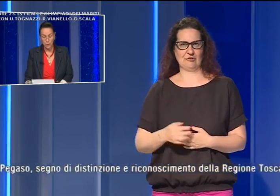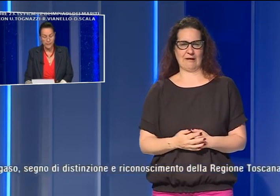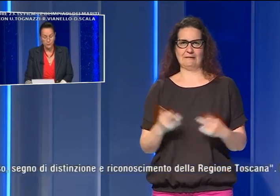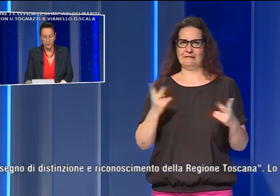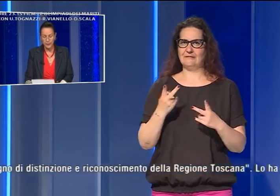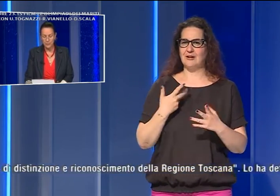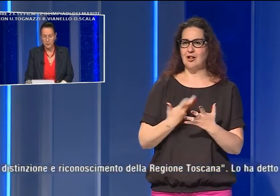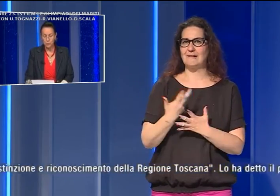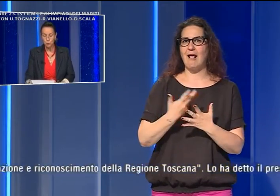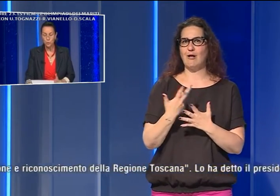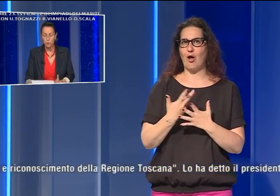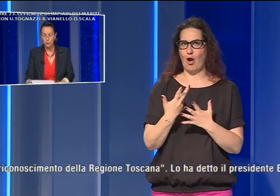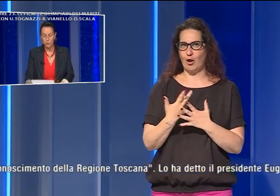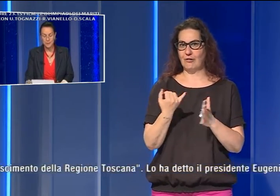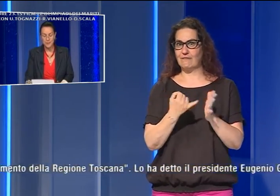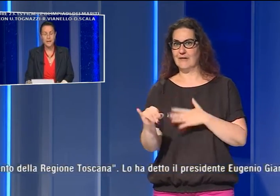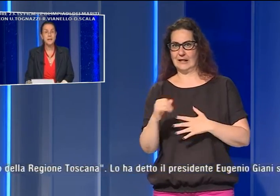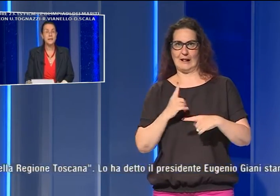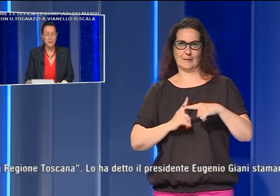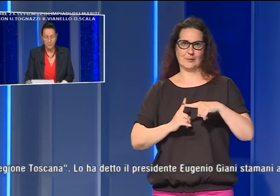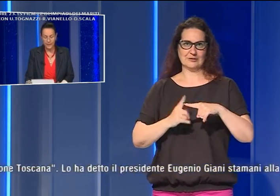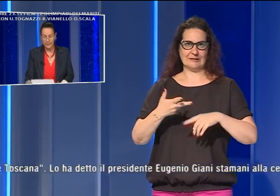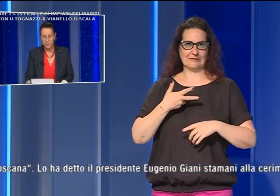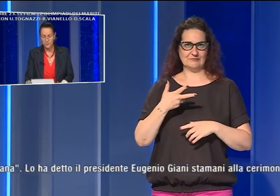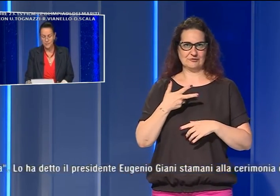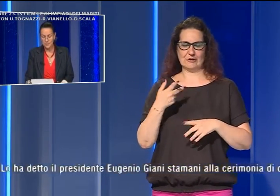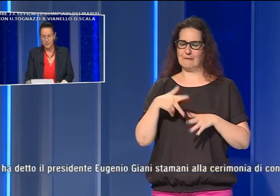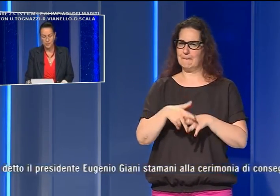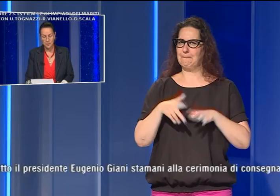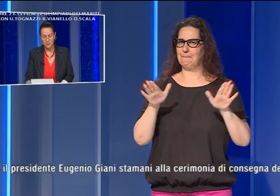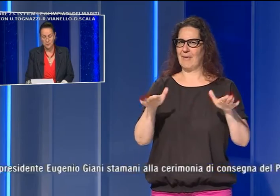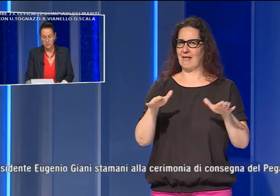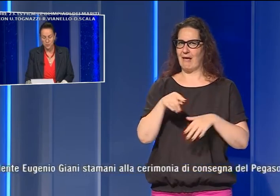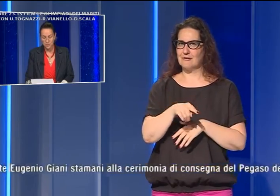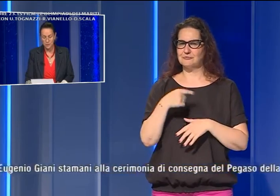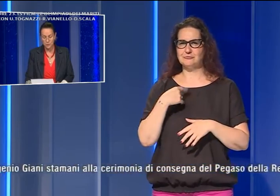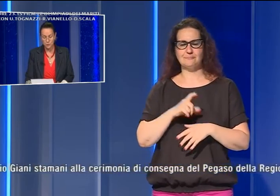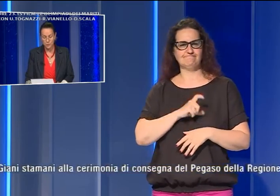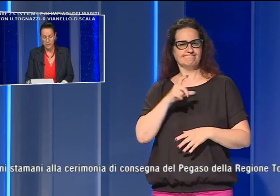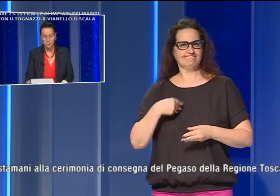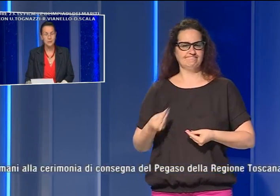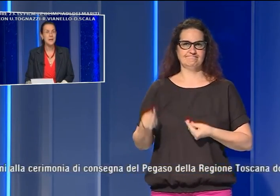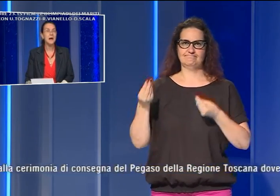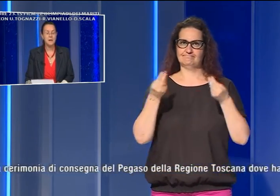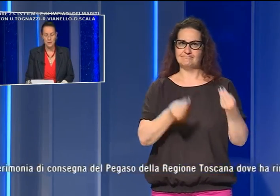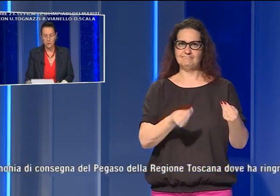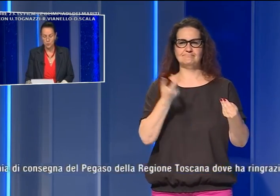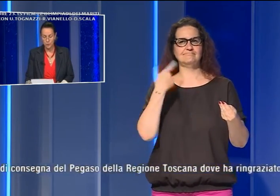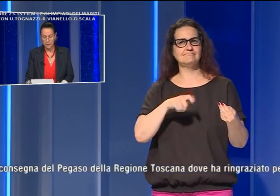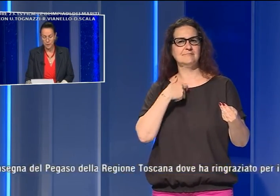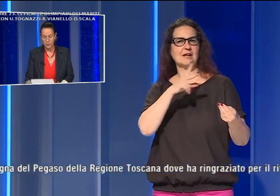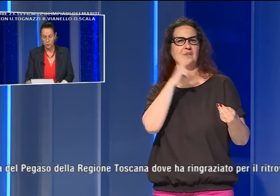racconto a lieto fine. Abbiamo voluto subito consegnare il Pegaso, segno di distinzione e di riconoscimento della